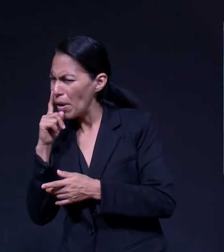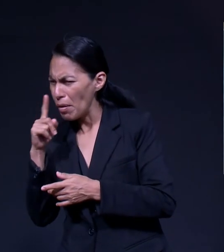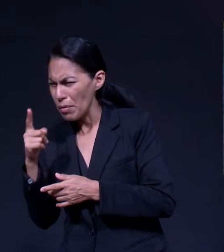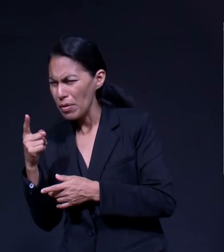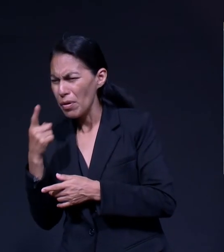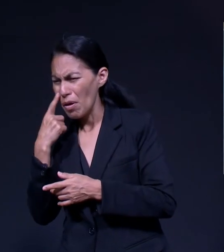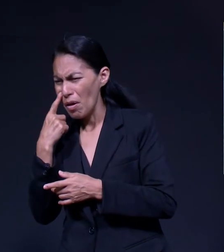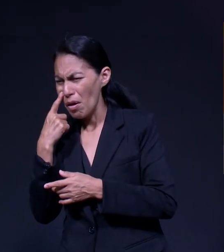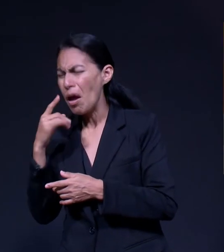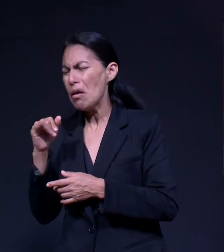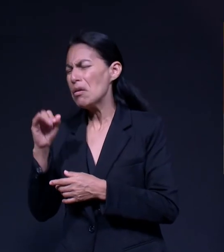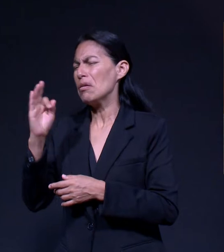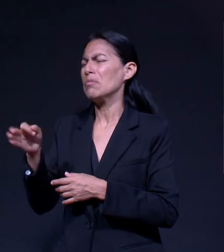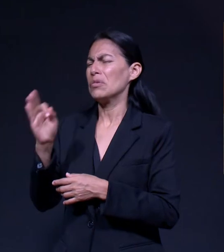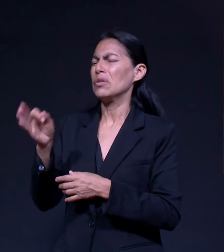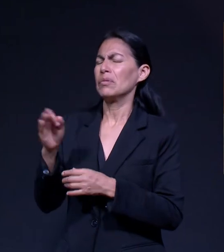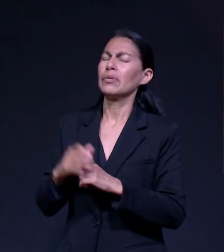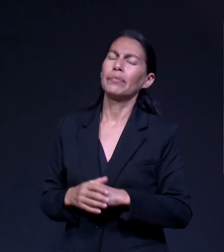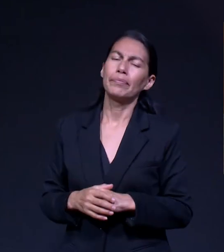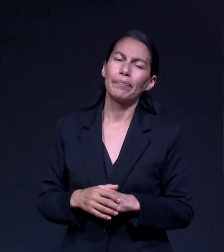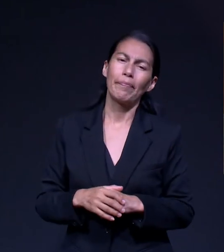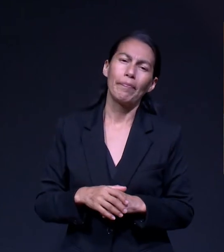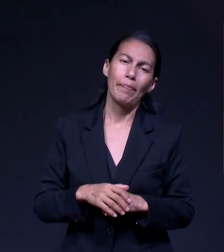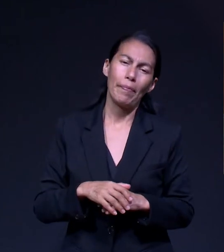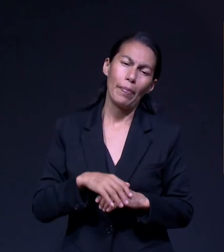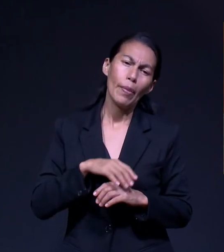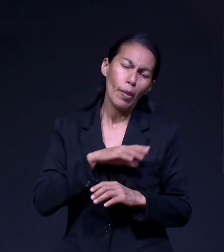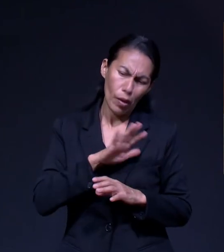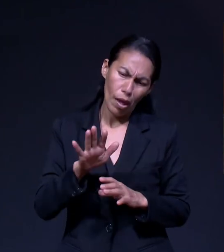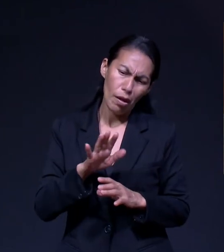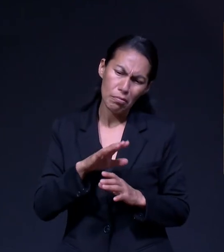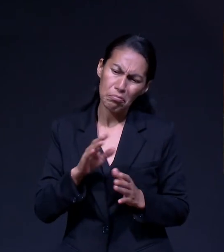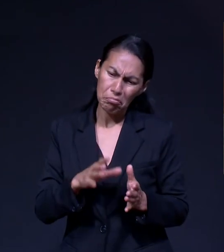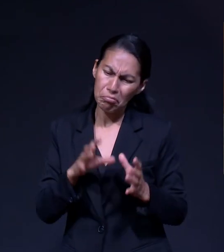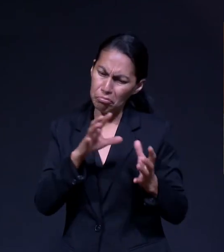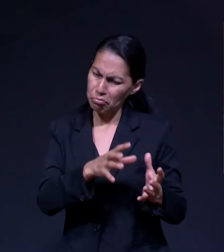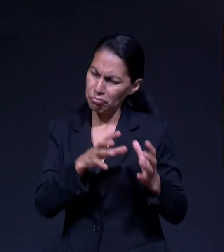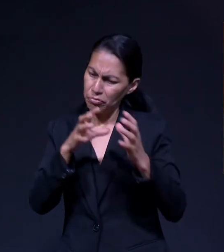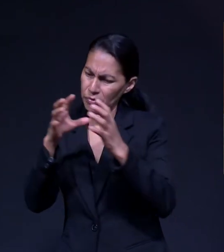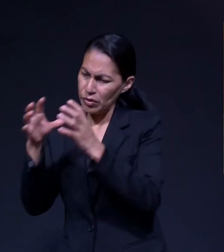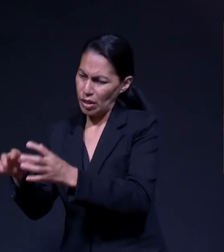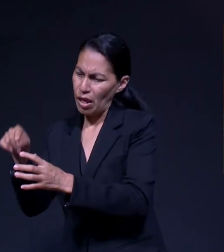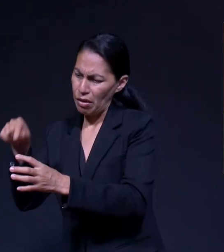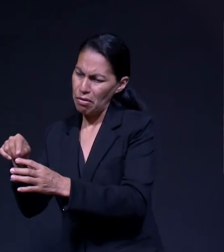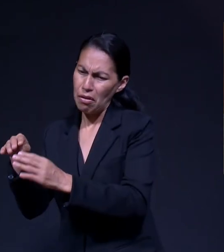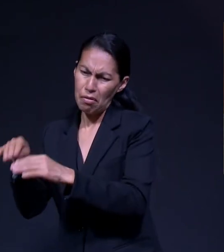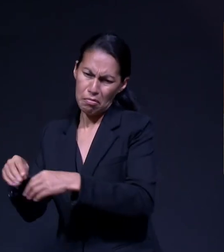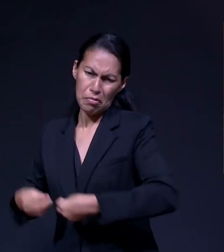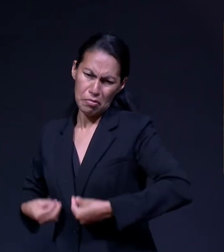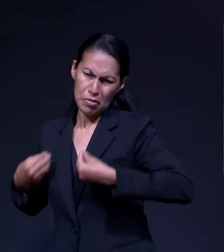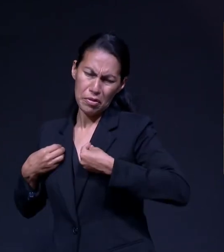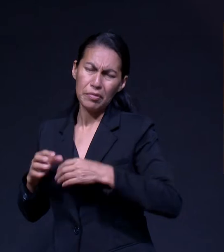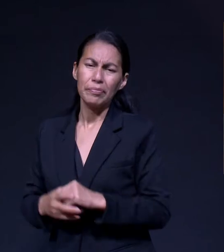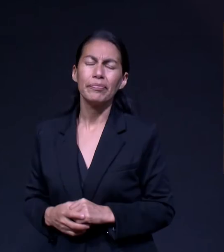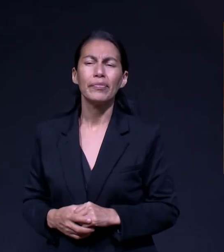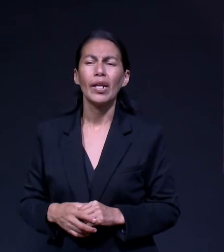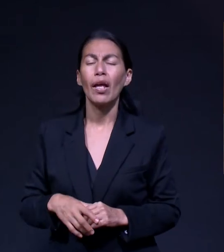Exacto Resulta que mi mamá Ya viendo esa necesidad de buscar un lugar mejor Le había sido muy específica a Dios Con lo que